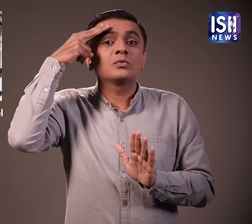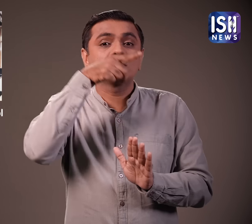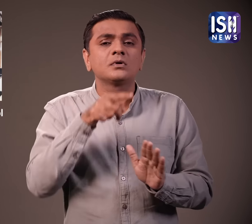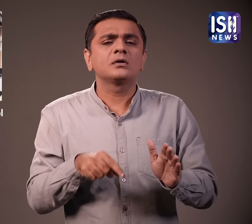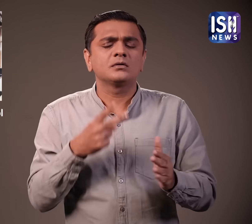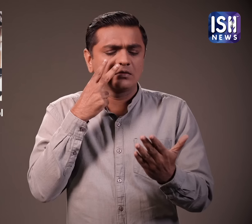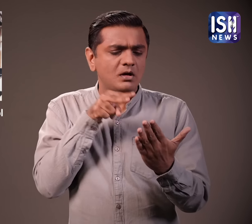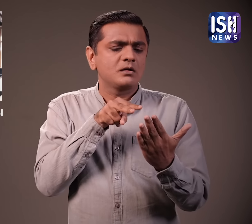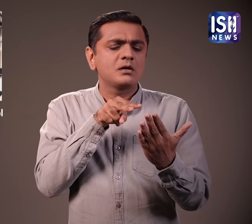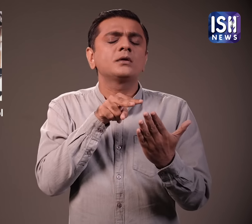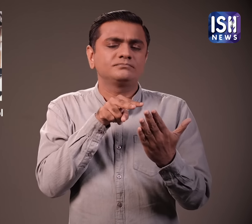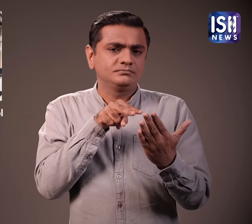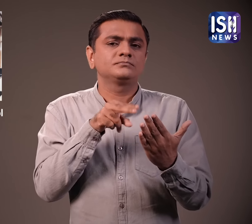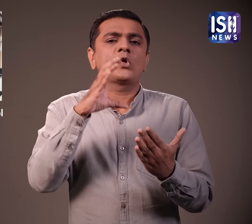क्लियरंस कोट प्राप्ट करना होगा